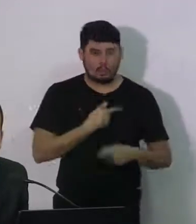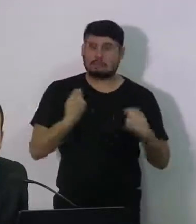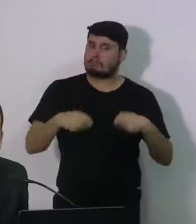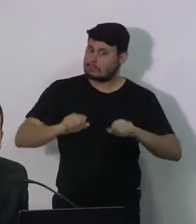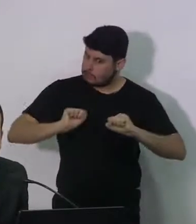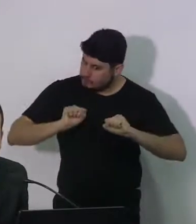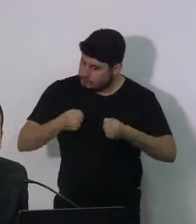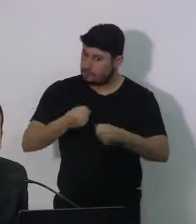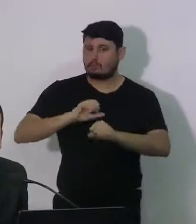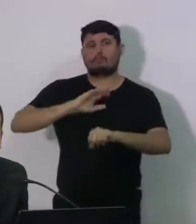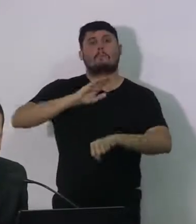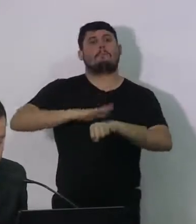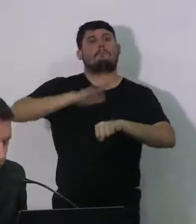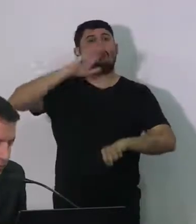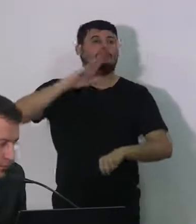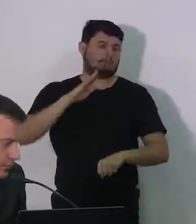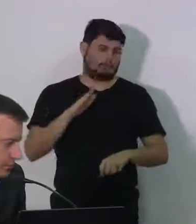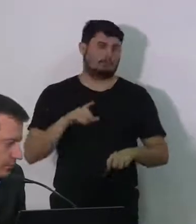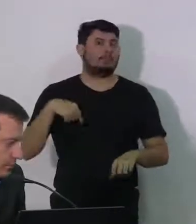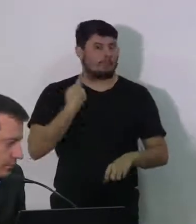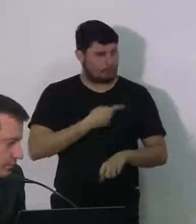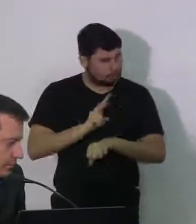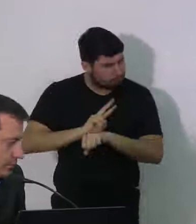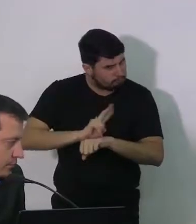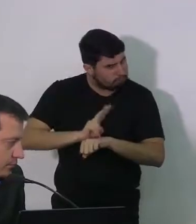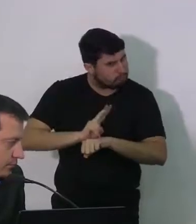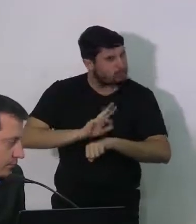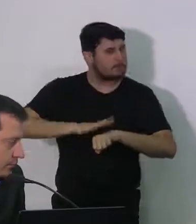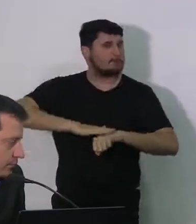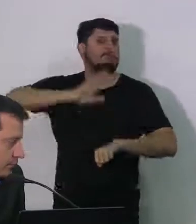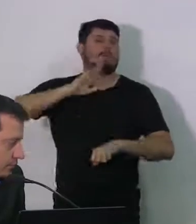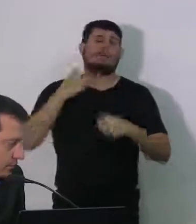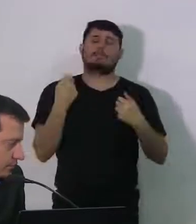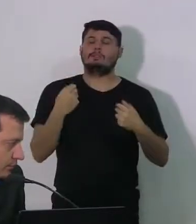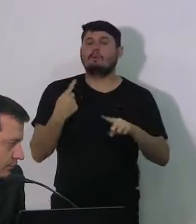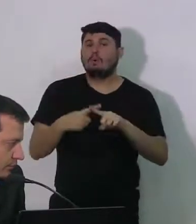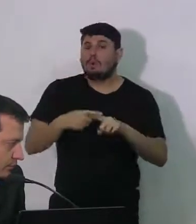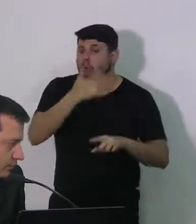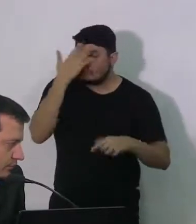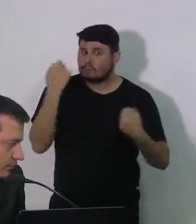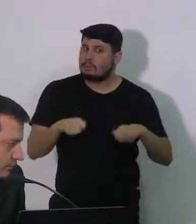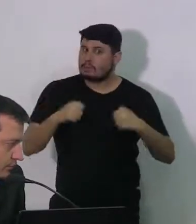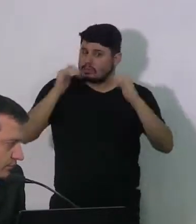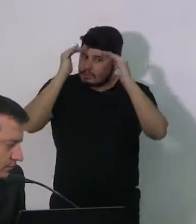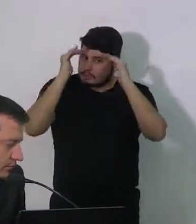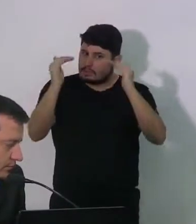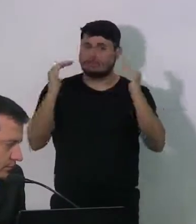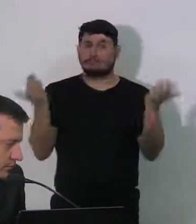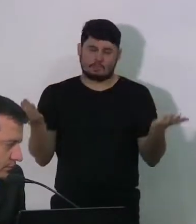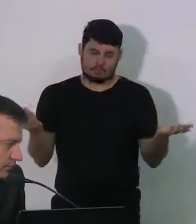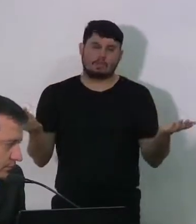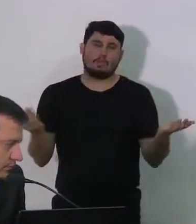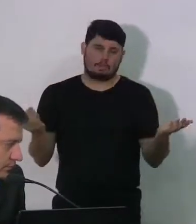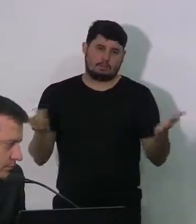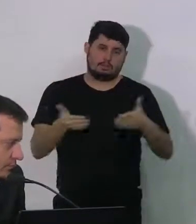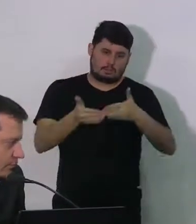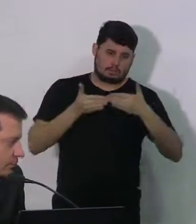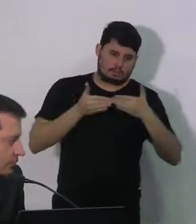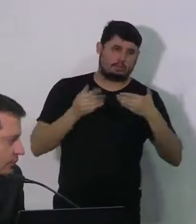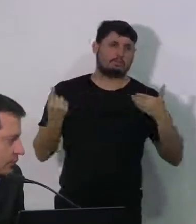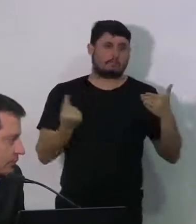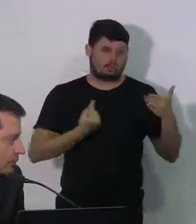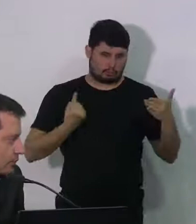mais contundente, para que as pessoas possam observar o não agrupamento, o não ajuntamento,